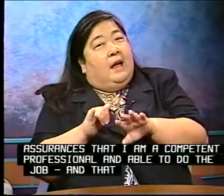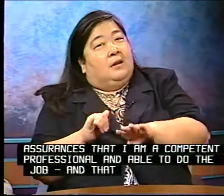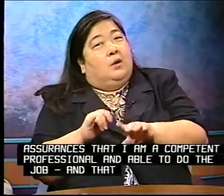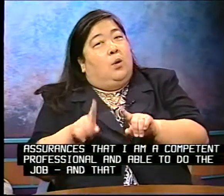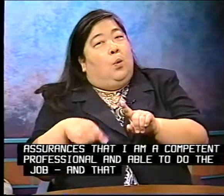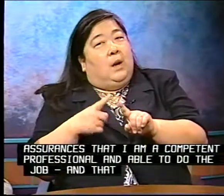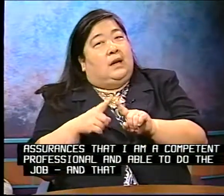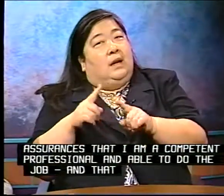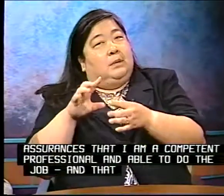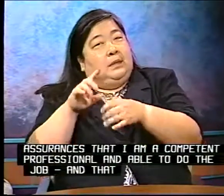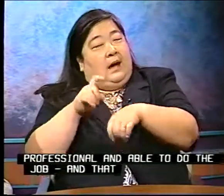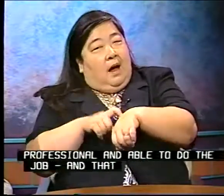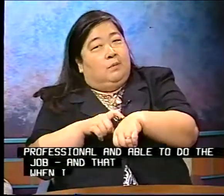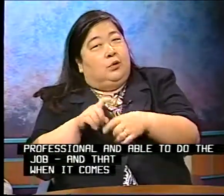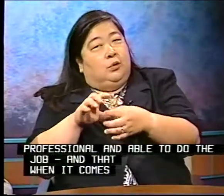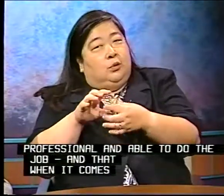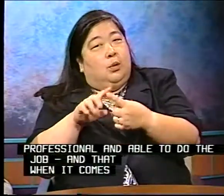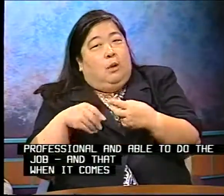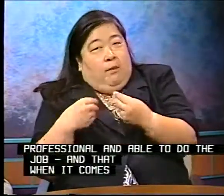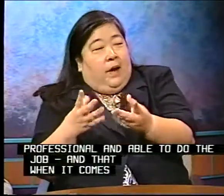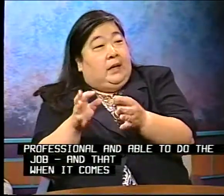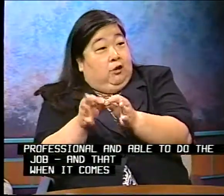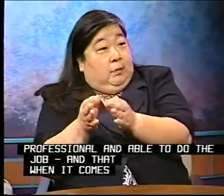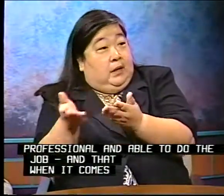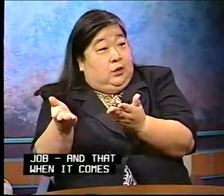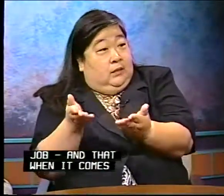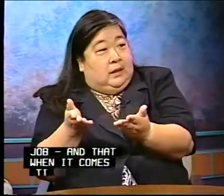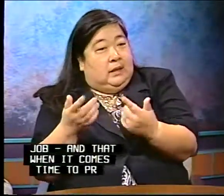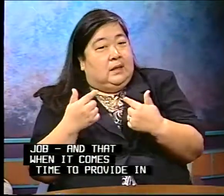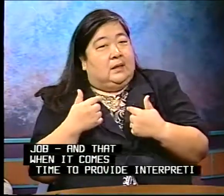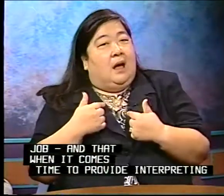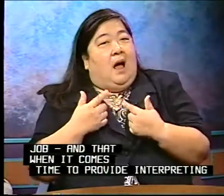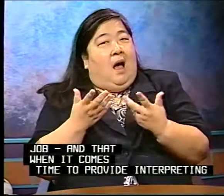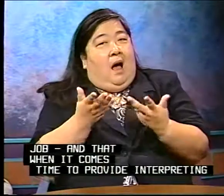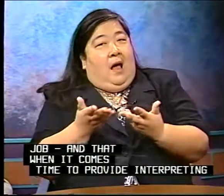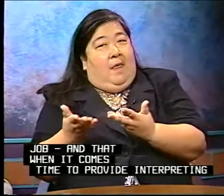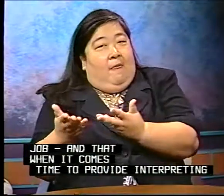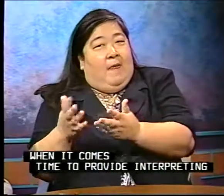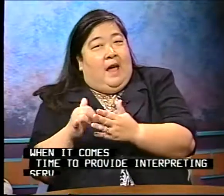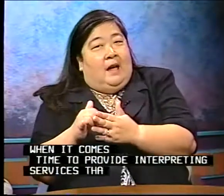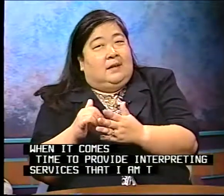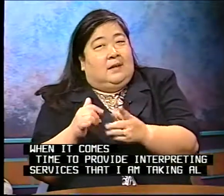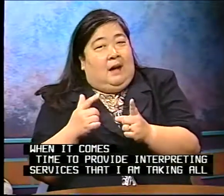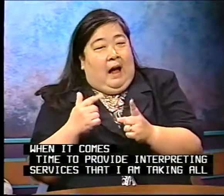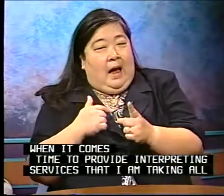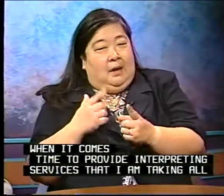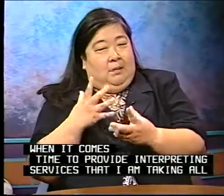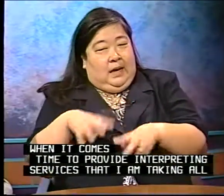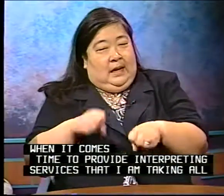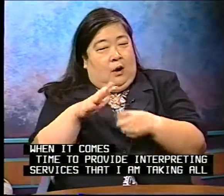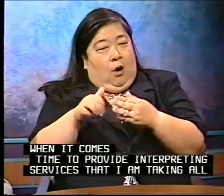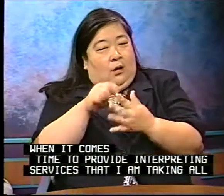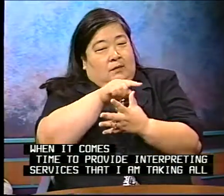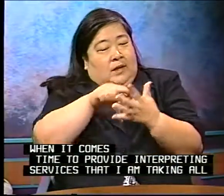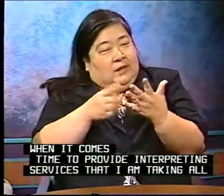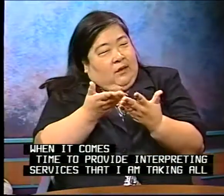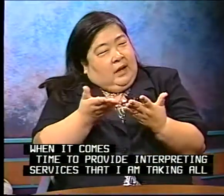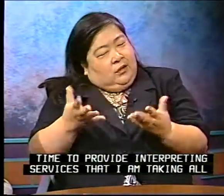when it comes time to providing interpreting services that I am taking all of these factors